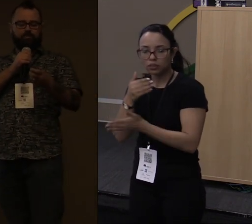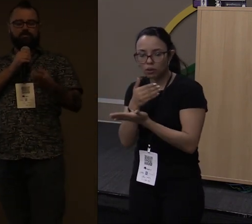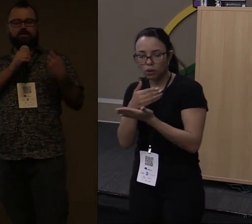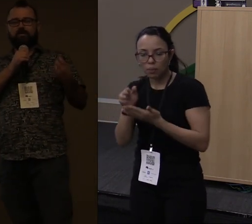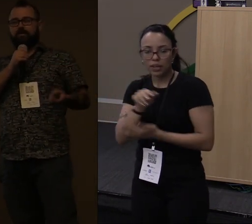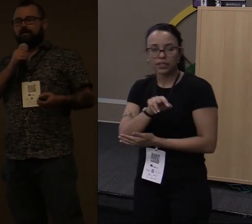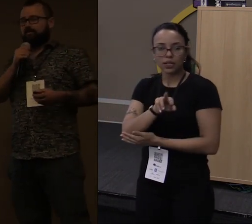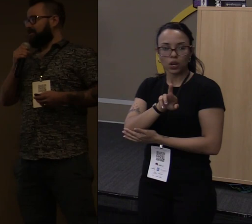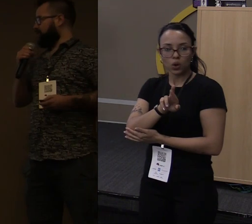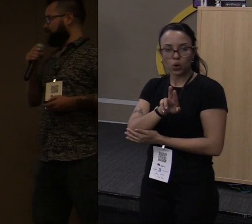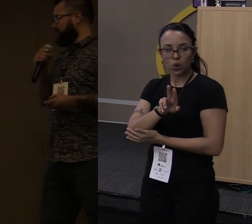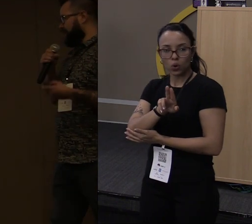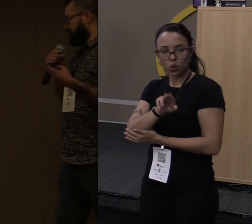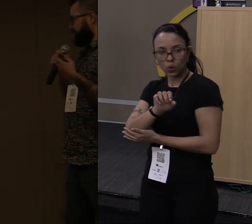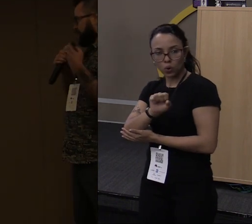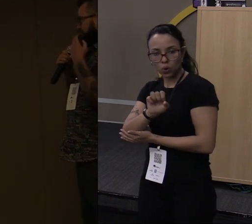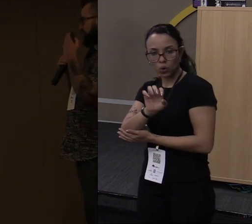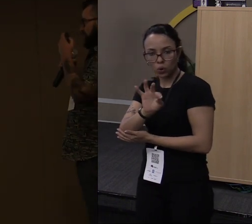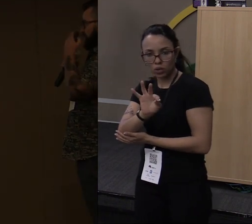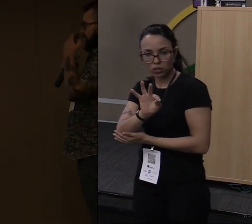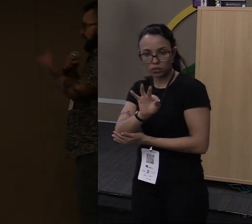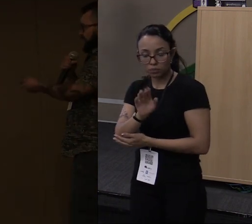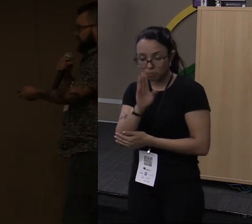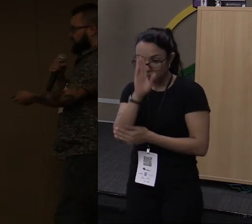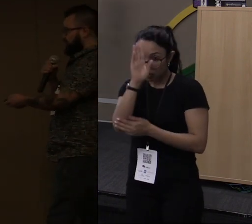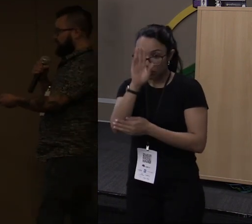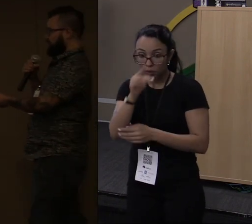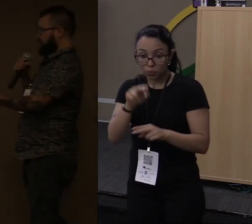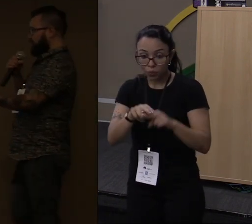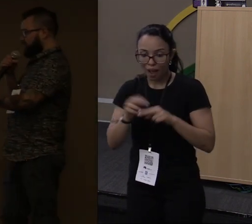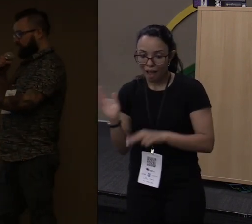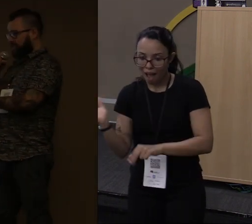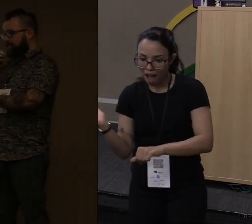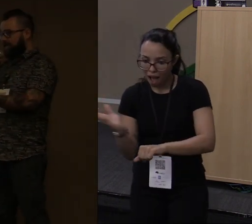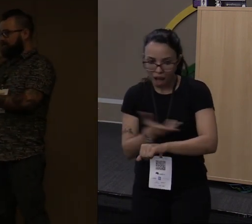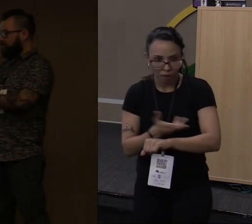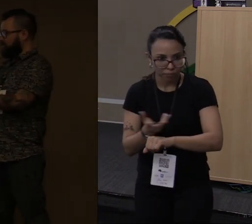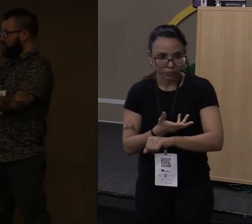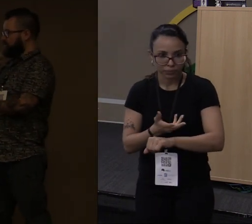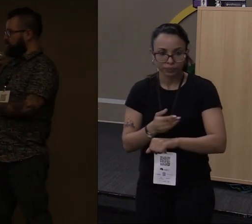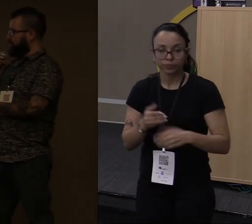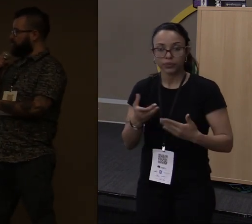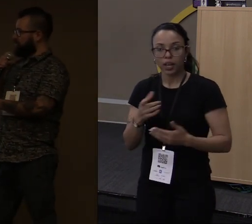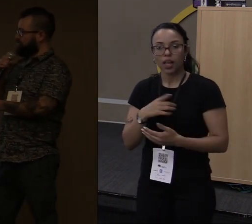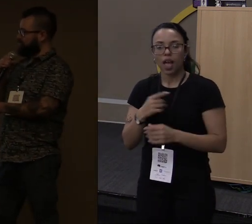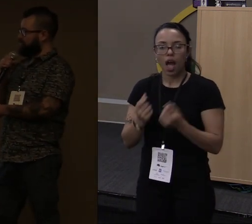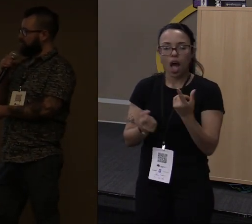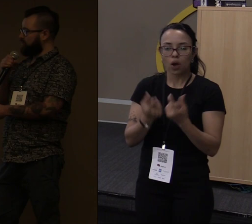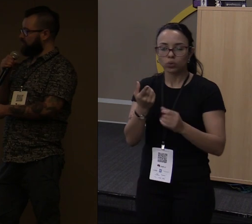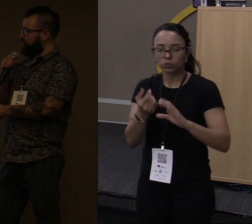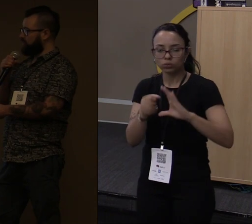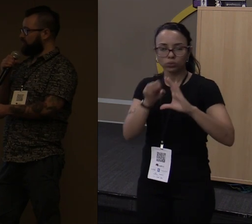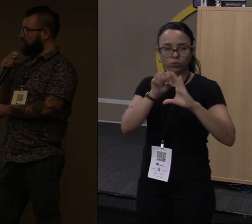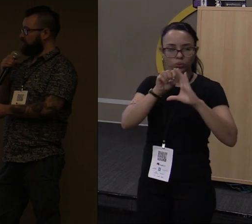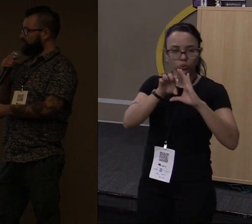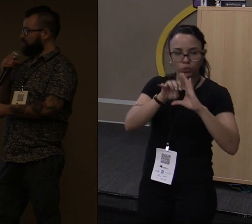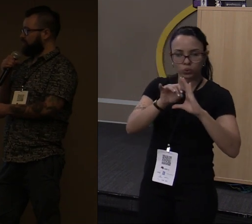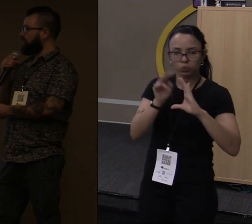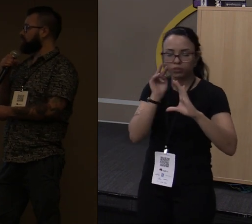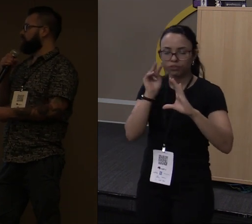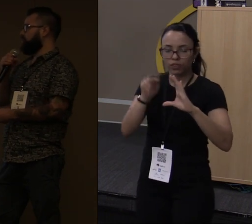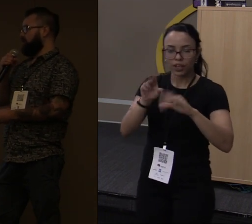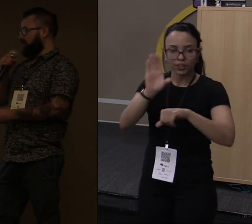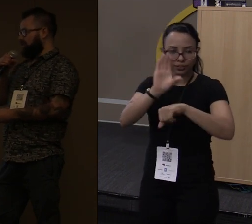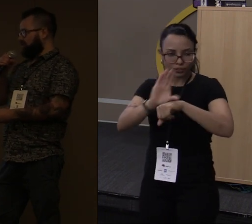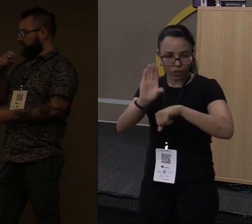principalmente por conta da velocidade. Então, além disso, tem alguns canais no YouTube que eu participo, tem o YouTube Curso